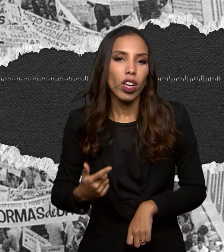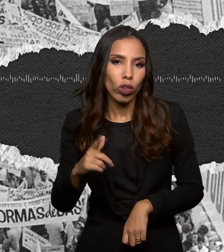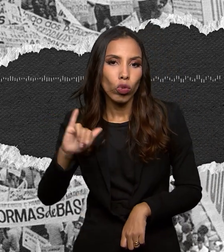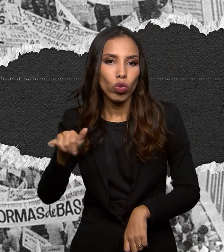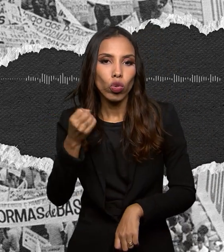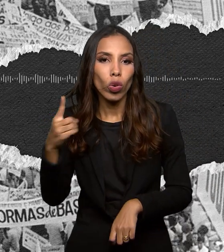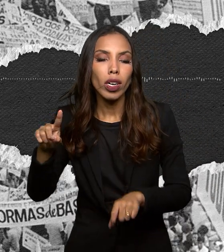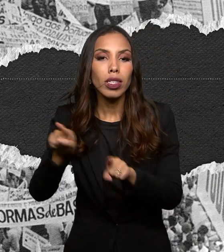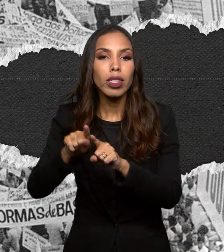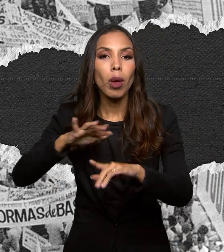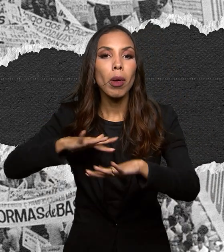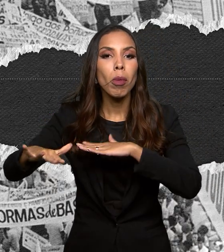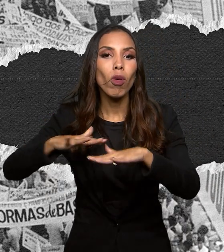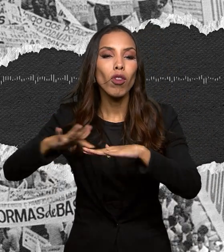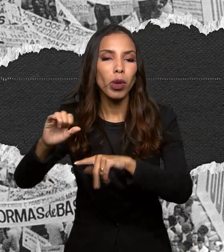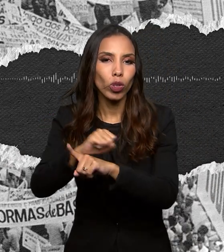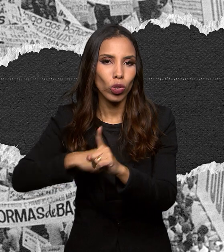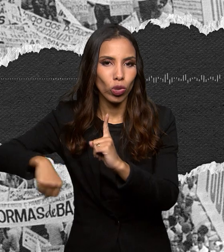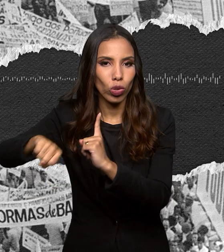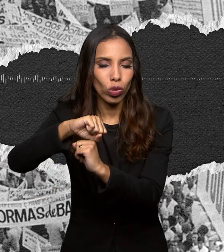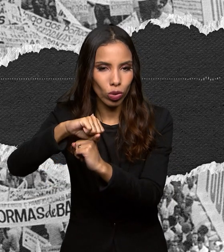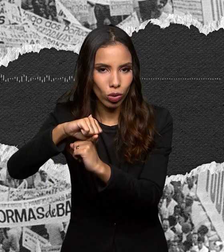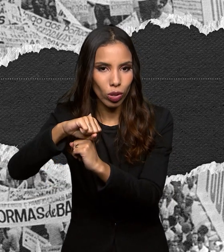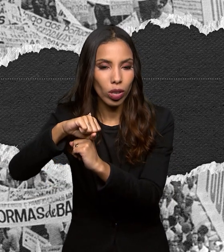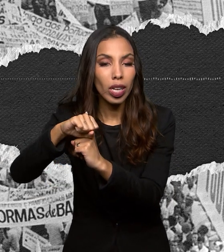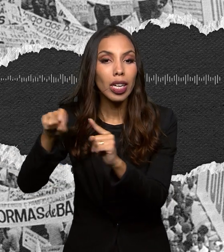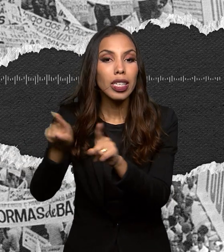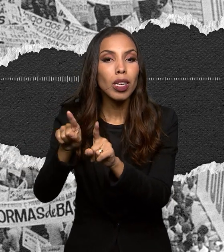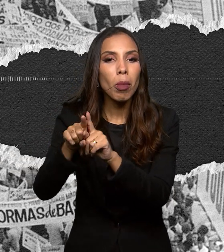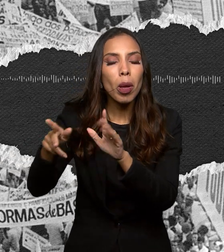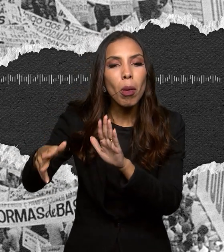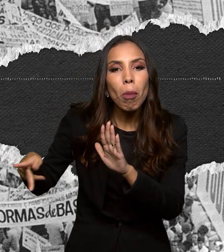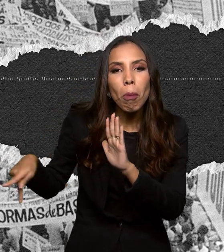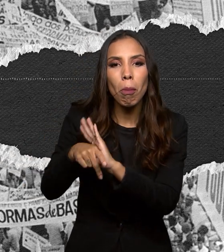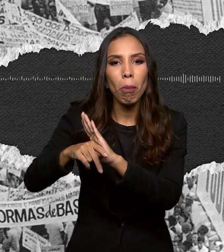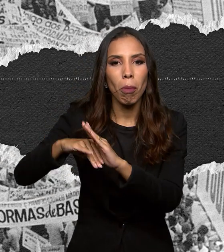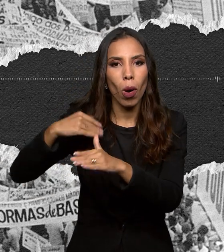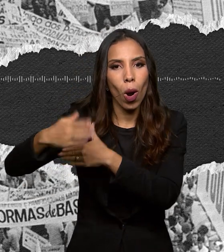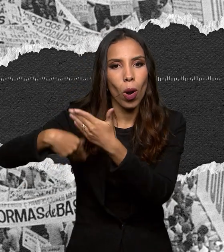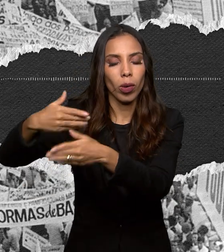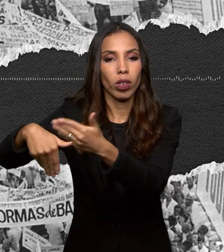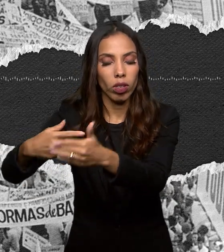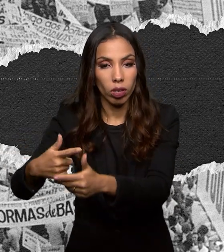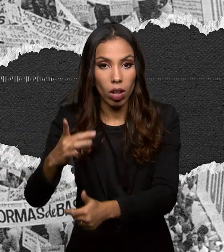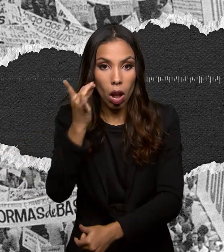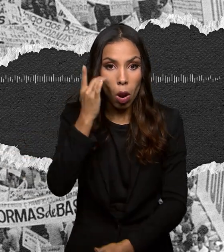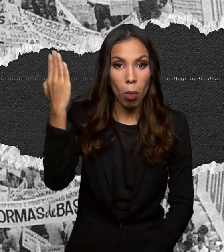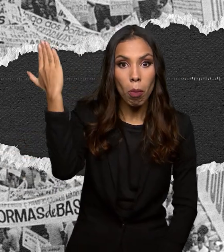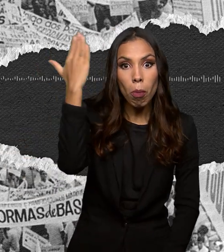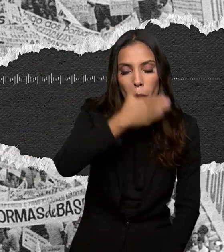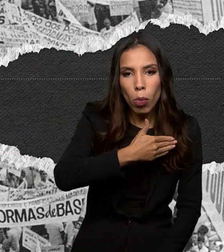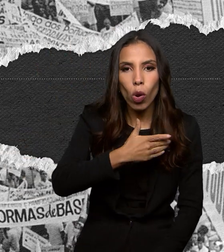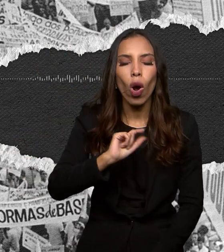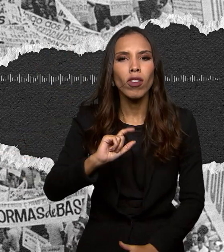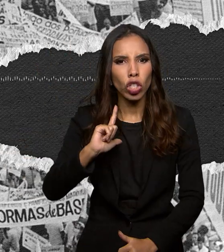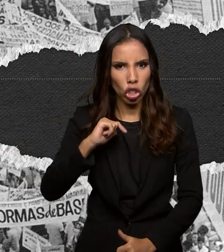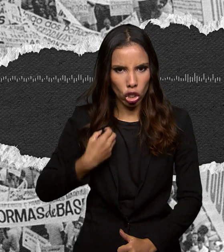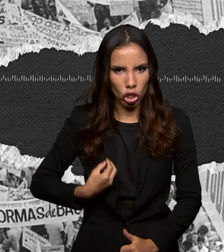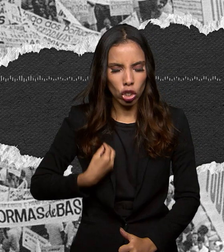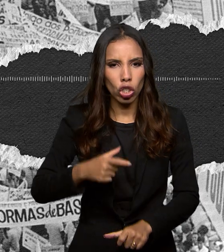orientados pelo campo progressista. Já as provas de que as reformas tinham apoio popular ficaram, por anos,